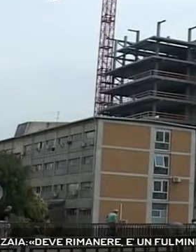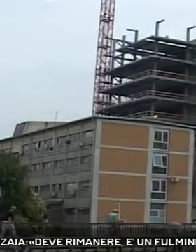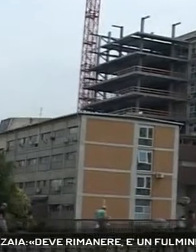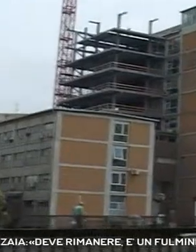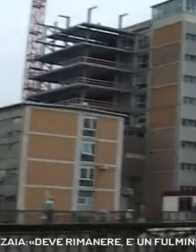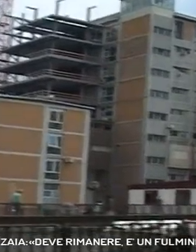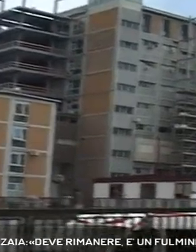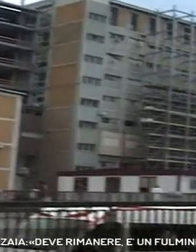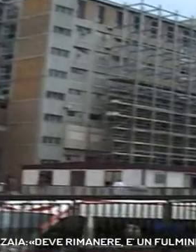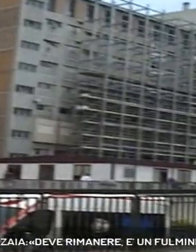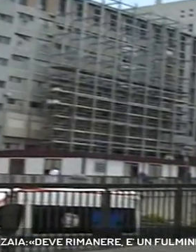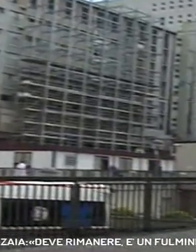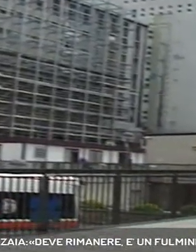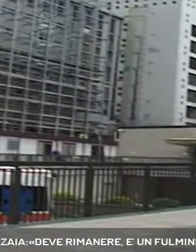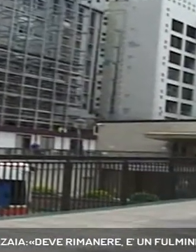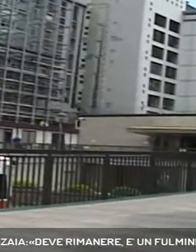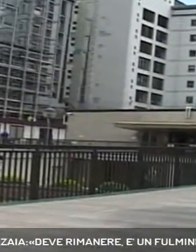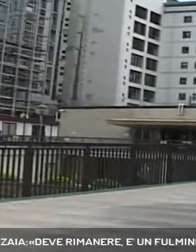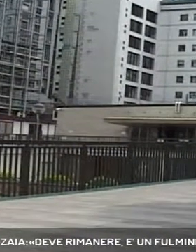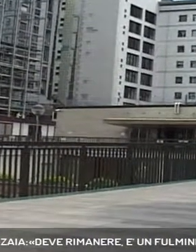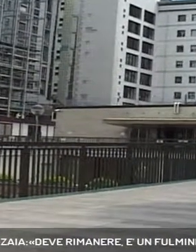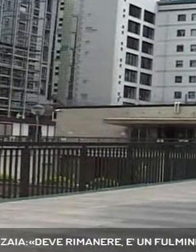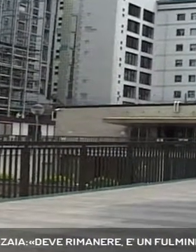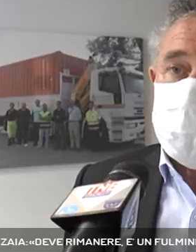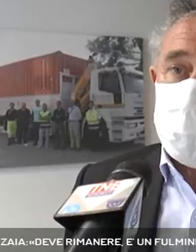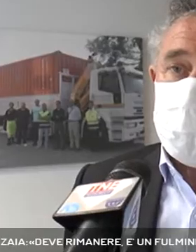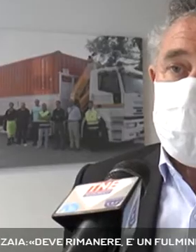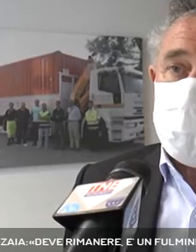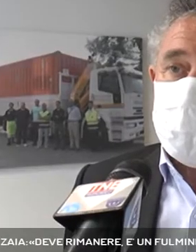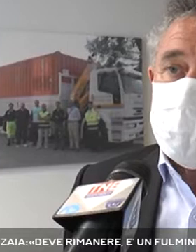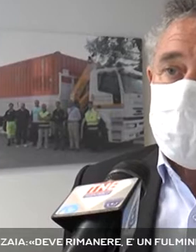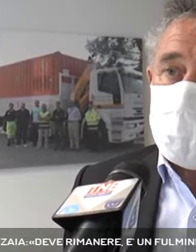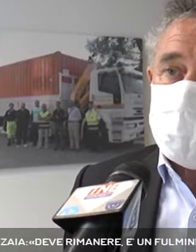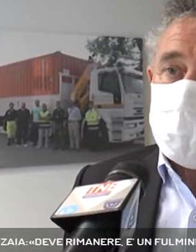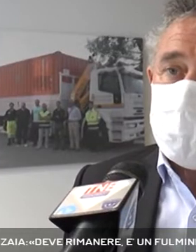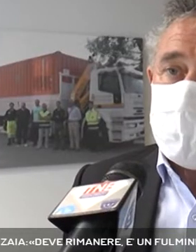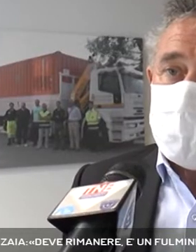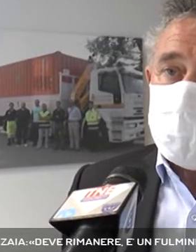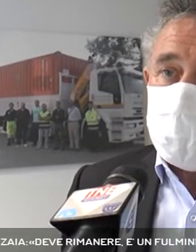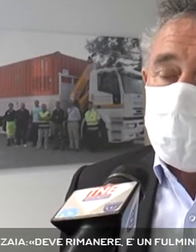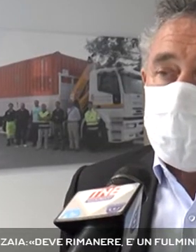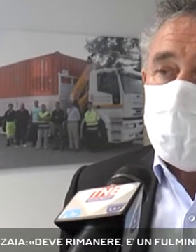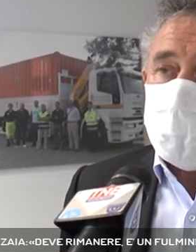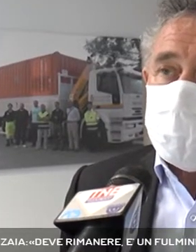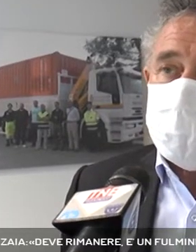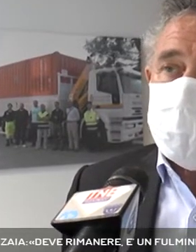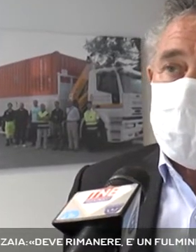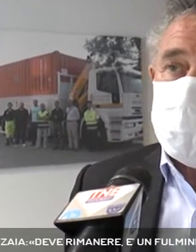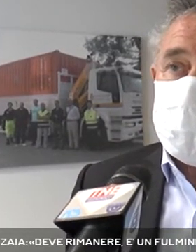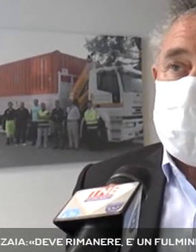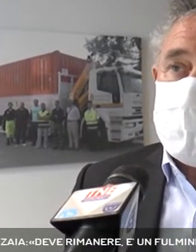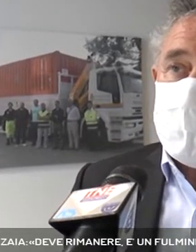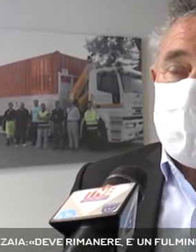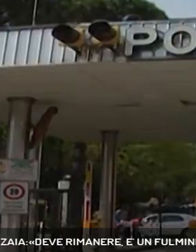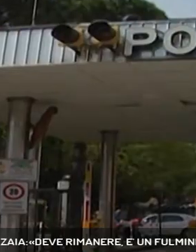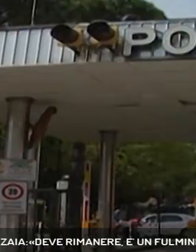Il rompe nella consueta conferenza stampa del presidente Zaia, quello che ormai è stato ribattezzato il caso Flora, anche se il governatore dice non esistere alcun